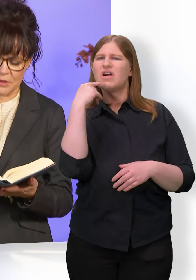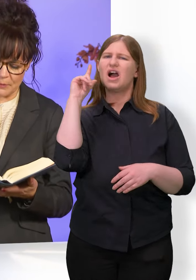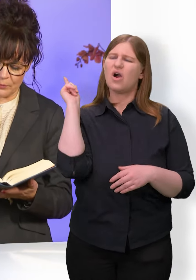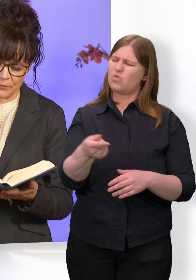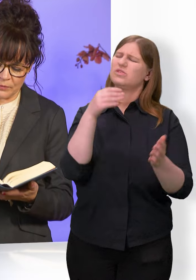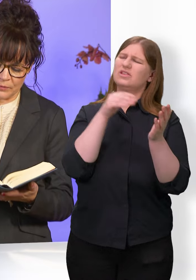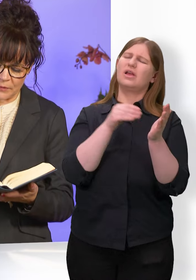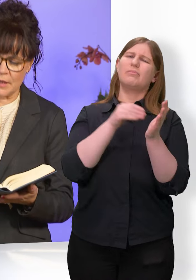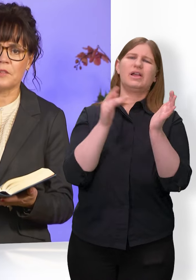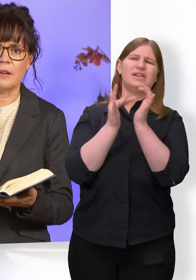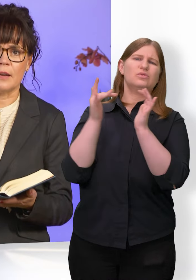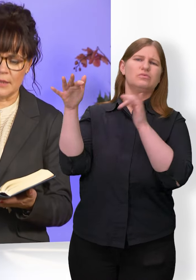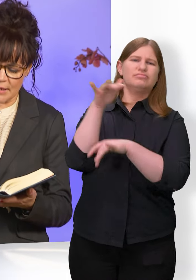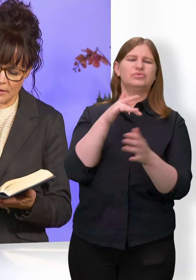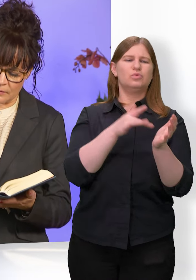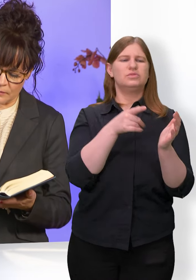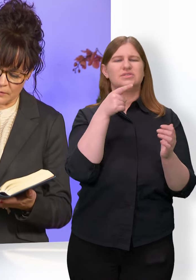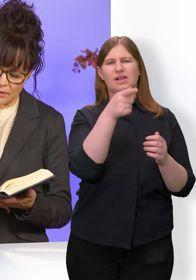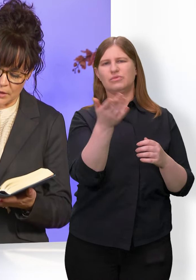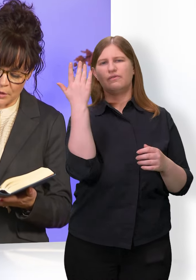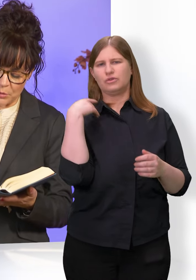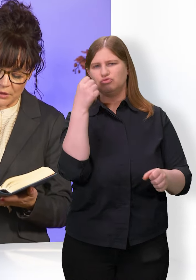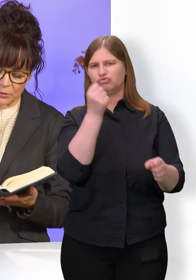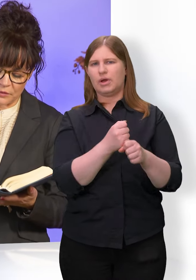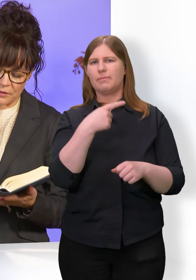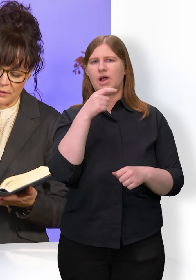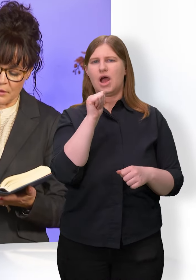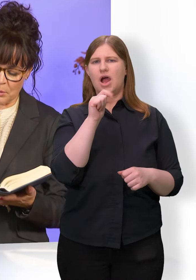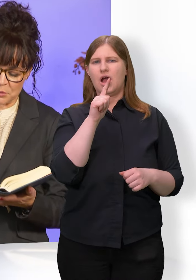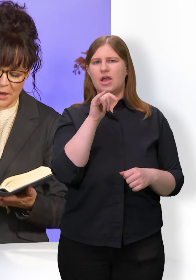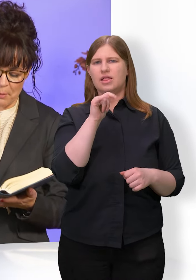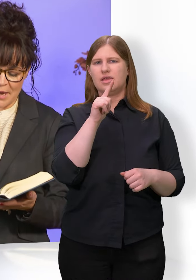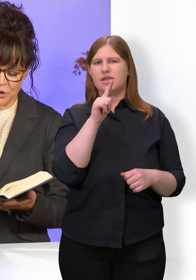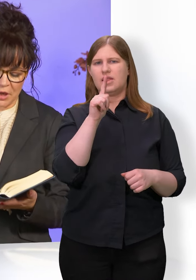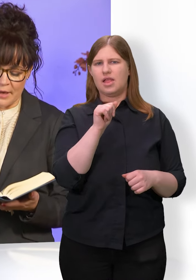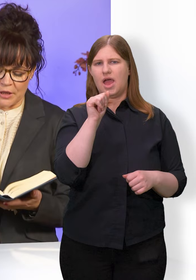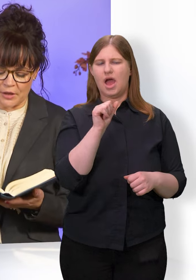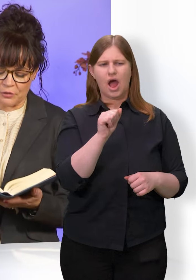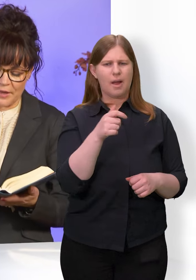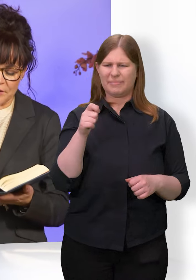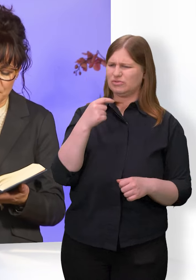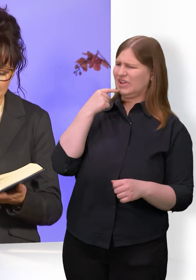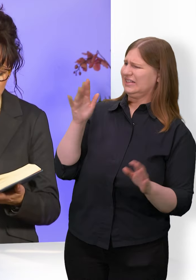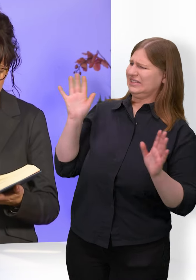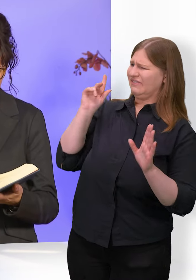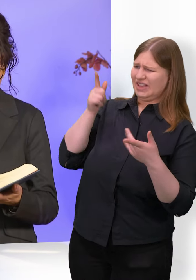ihm, denn er ist ein Galiläer. Petrus aber sprach, Mensch, ich weiß nicht, was du sagst.